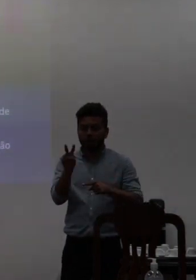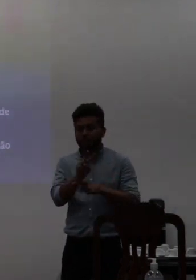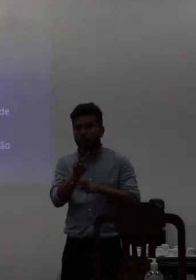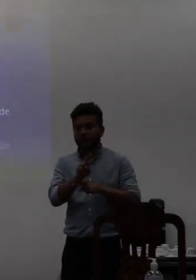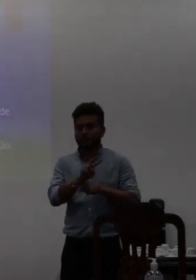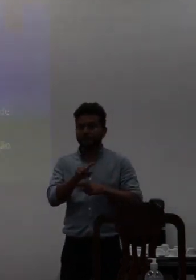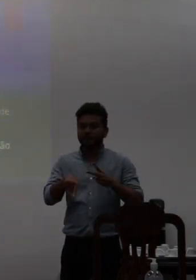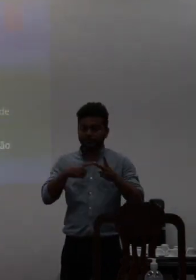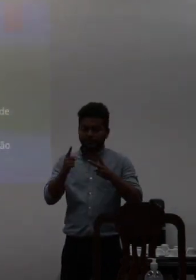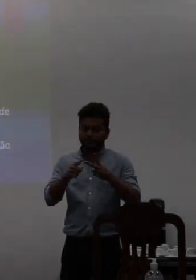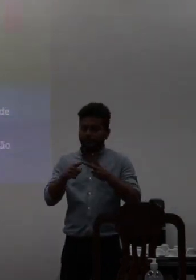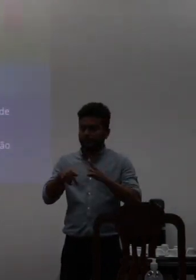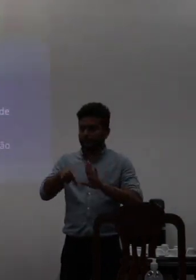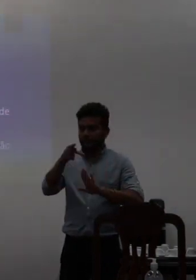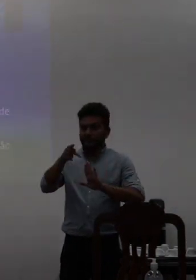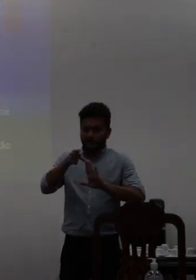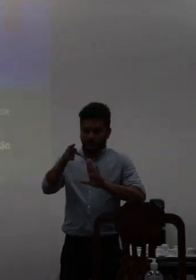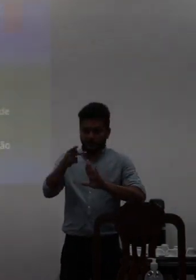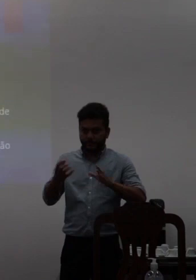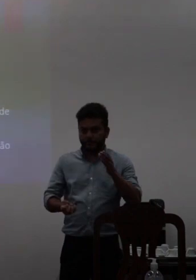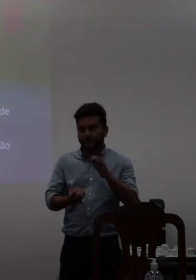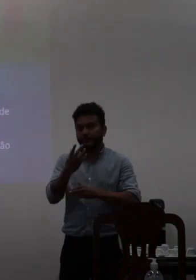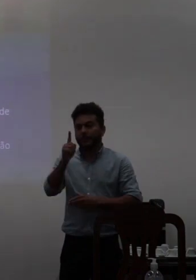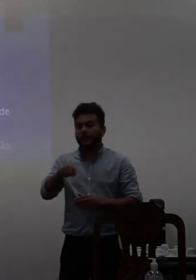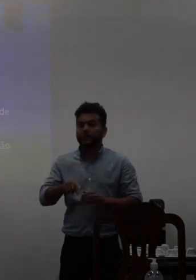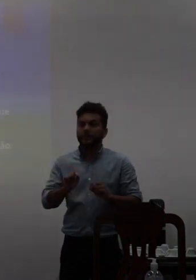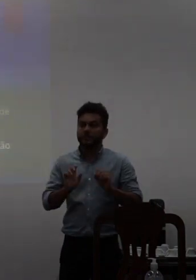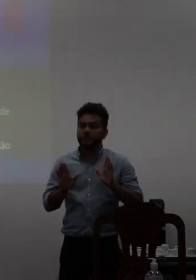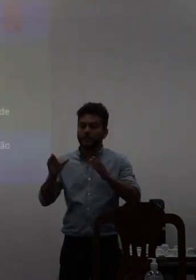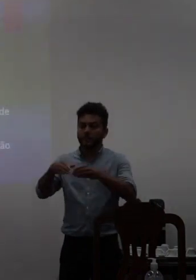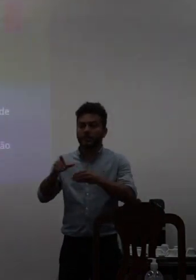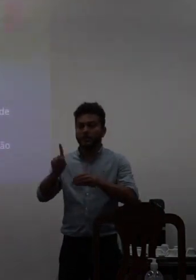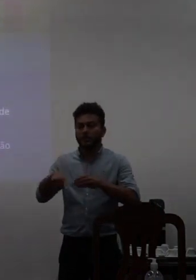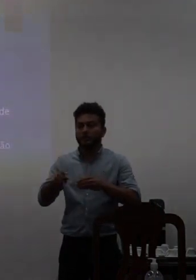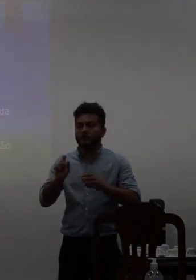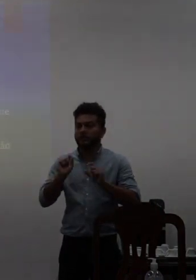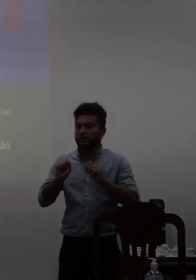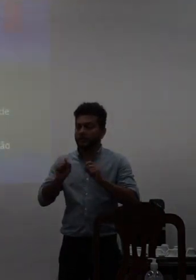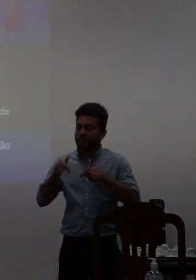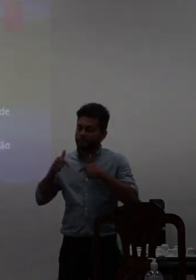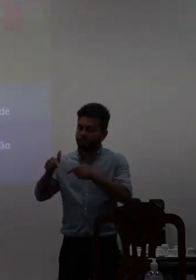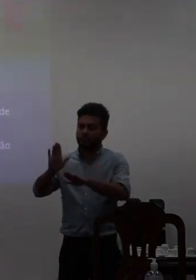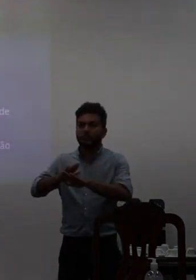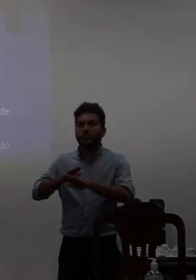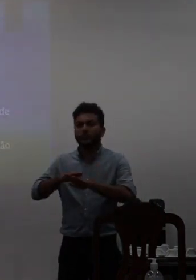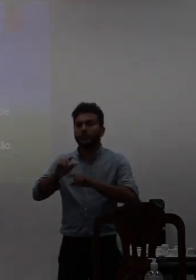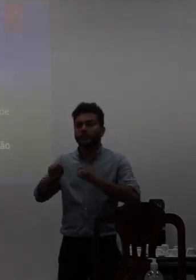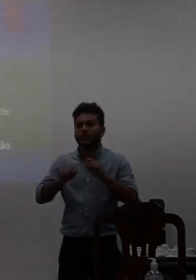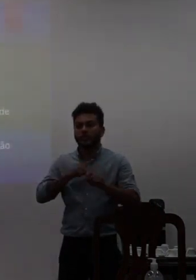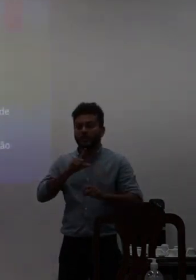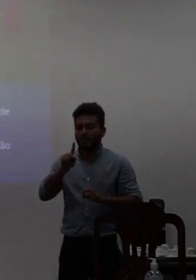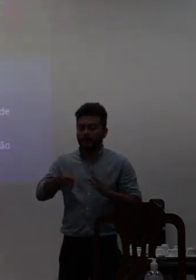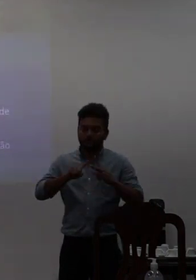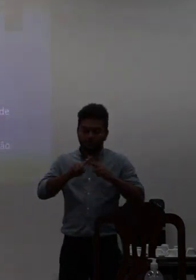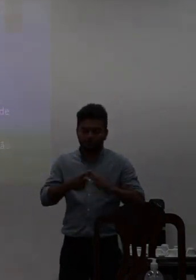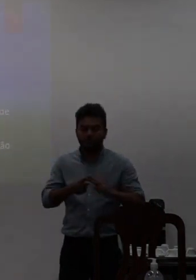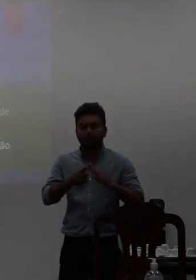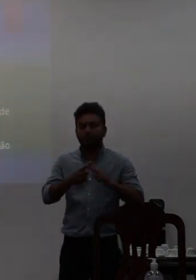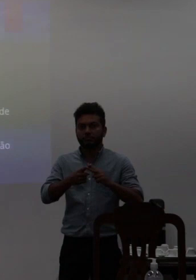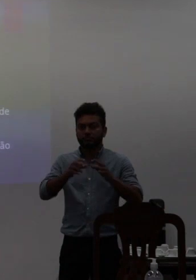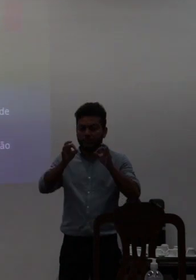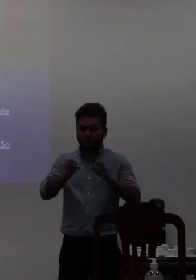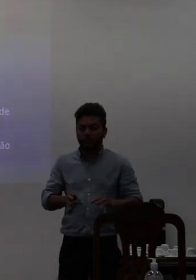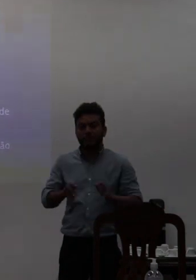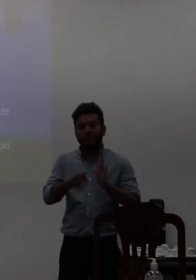portaria criando uma comissão que seria uma comissão executiva e fez uma revisão efetiva do